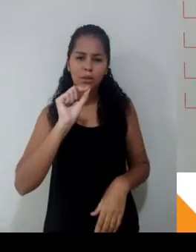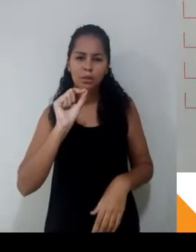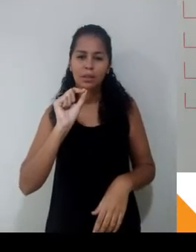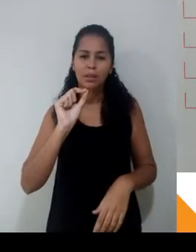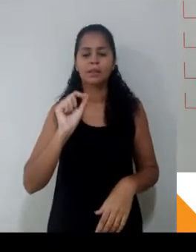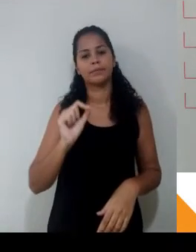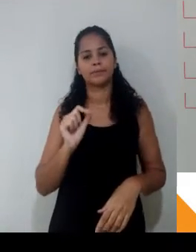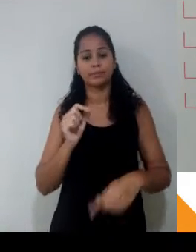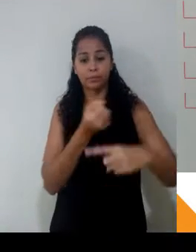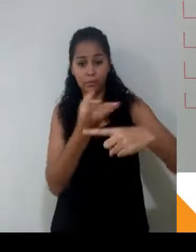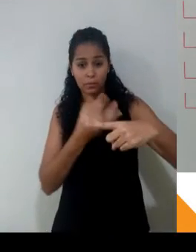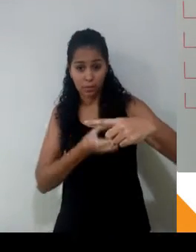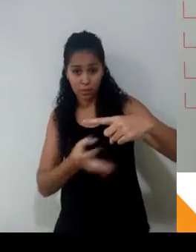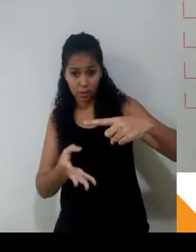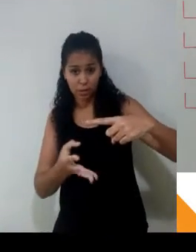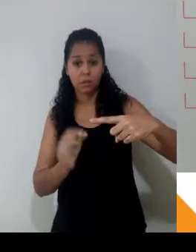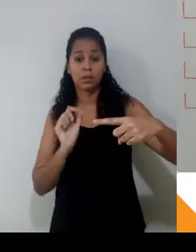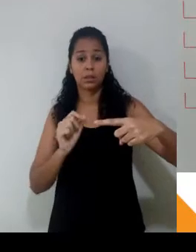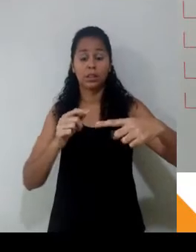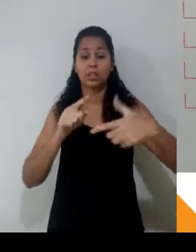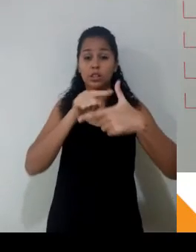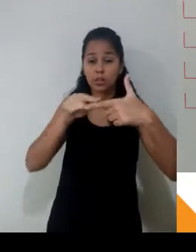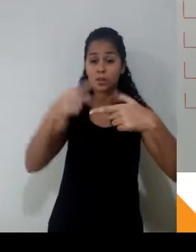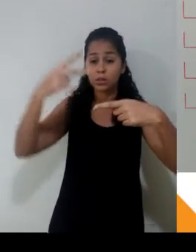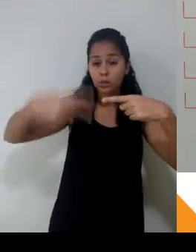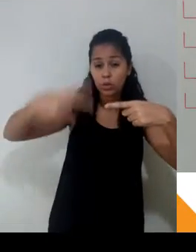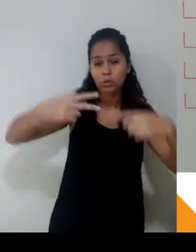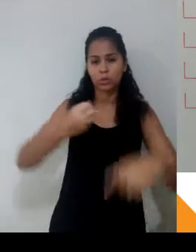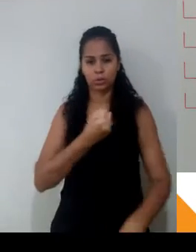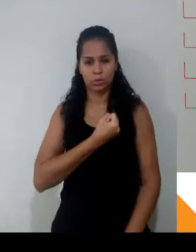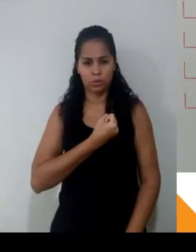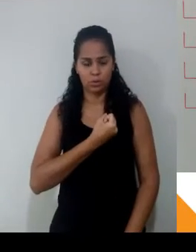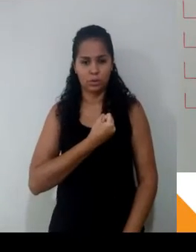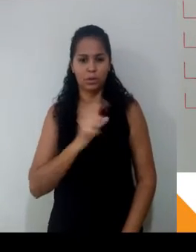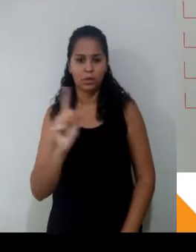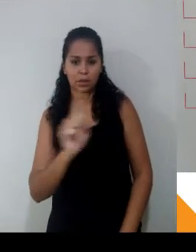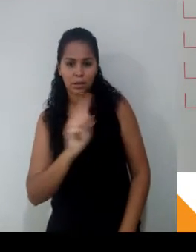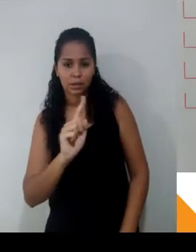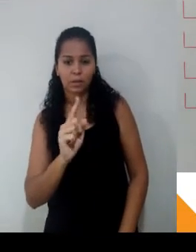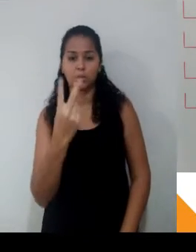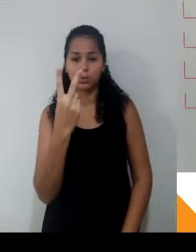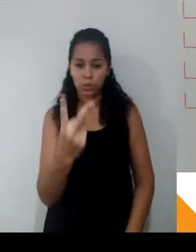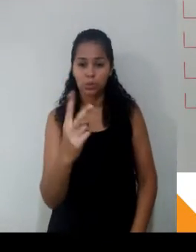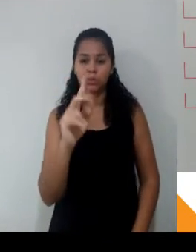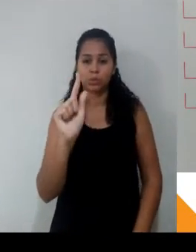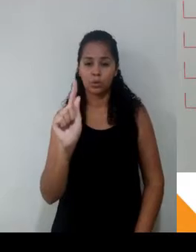em fração, perdão, a gente está falando de divisão entre dois números. Acabou. Não necessariamente duas grandezas. A grandeza, ela